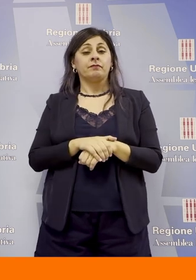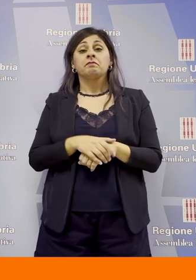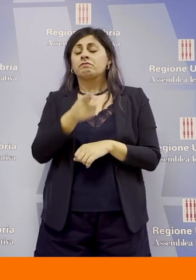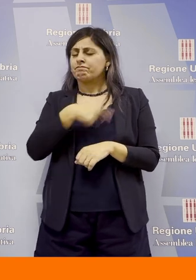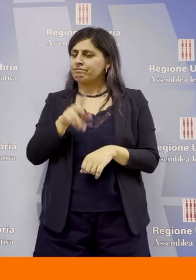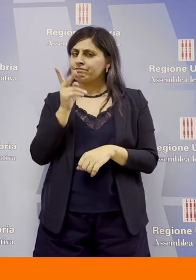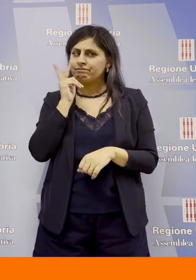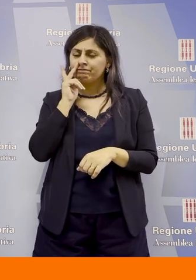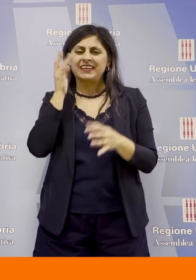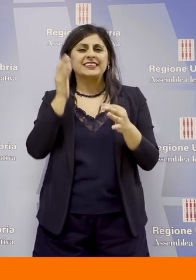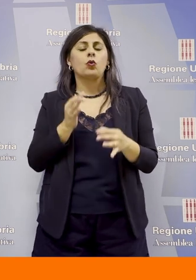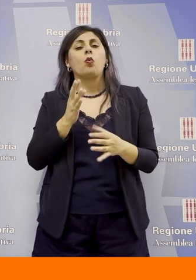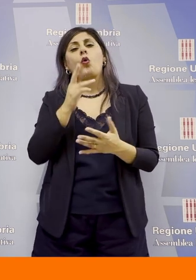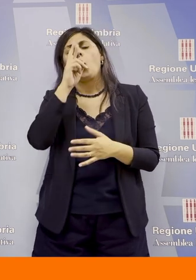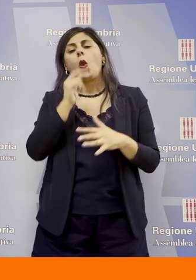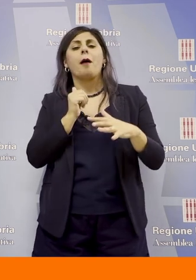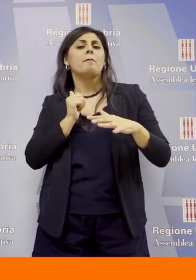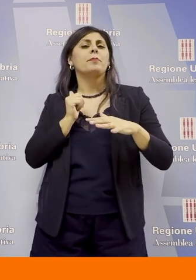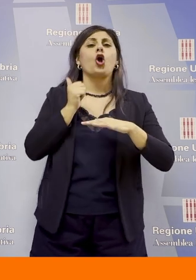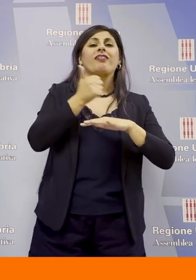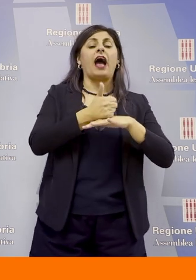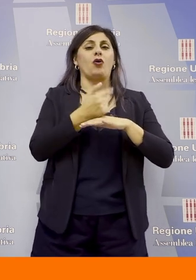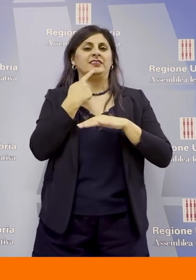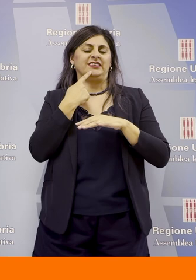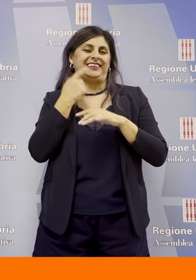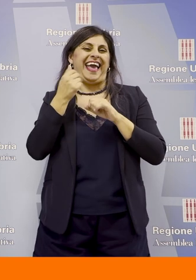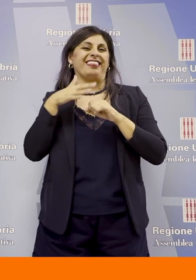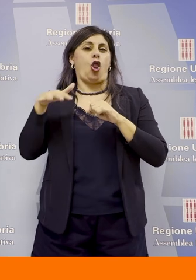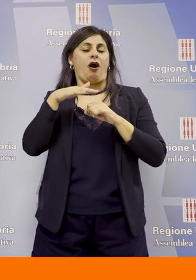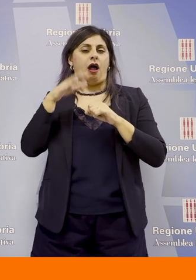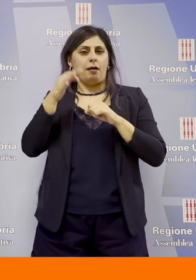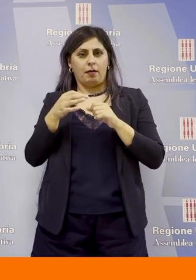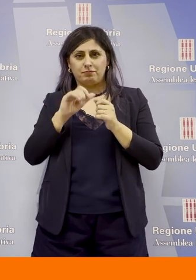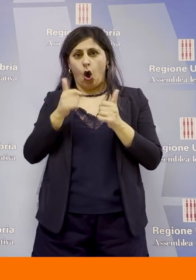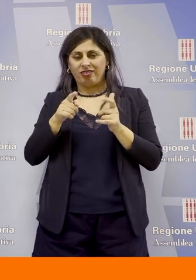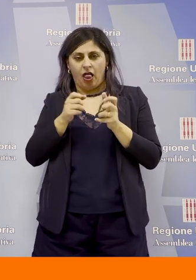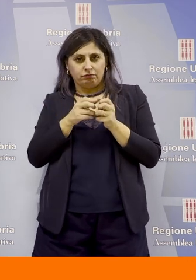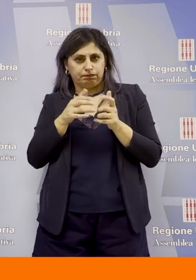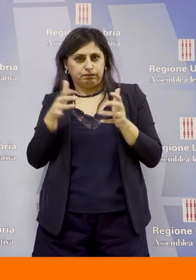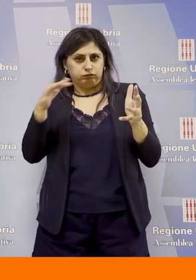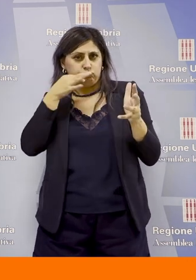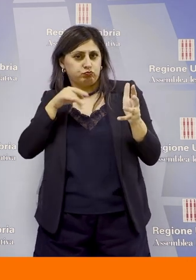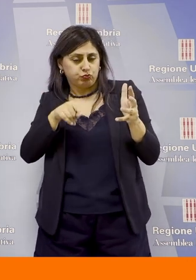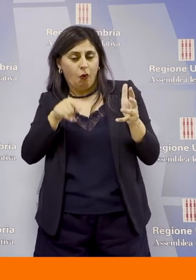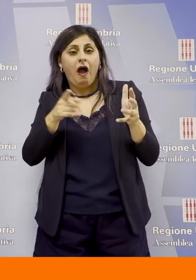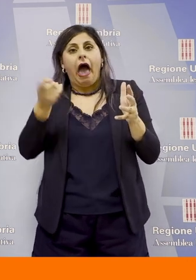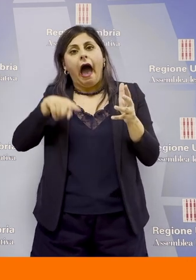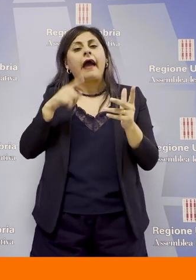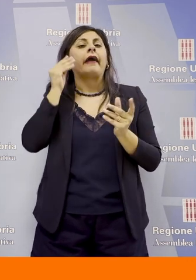intravediamo un ruolo da protagonisti degli enti locali nel favorire lo sviluppo di questo modello organizzativo anche in considerazione di quelle che